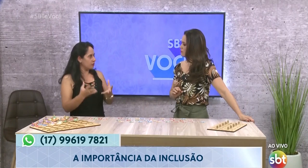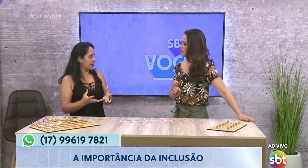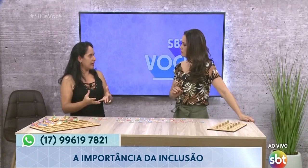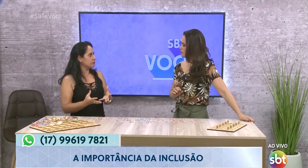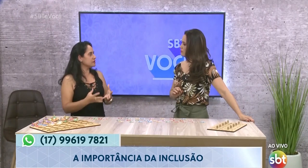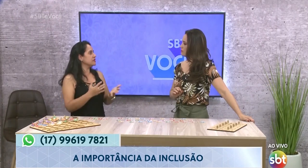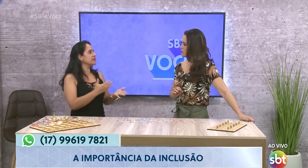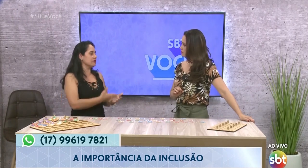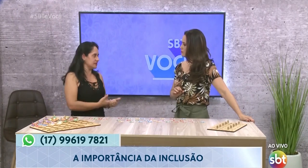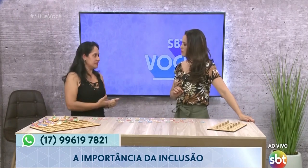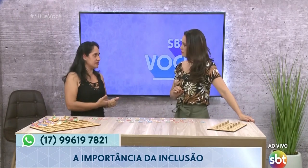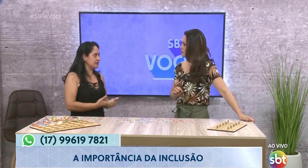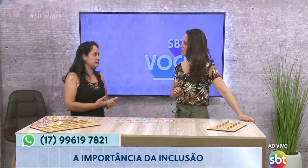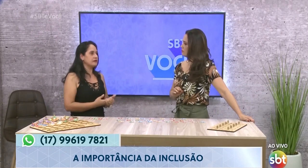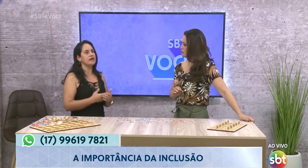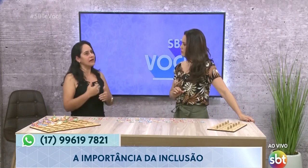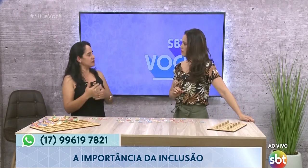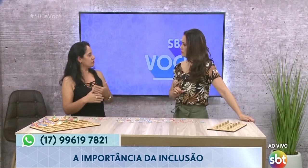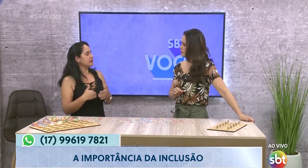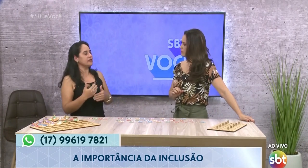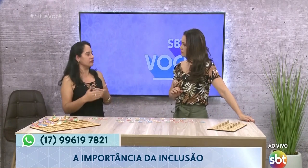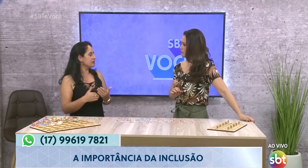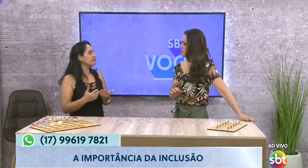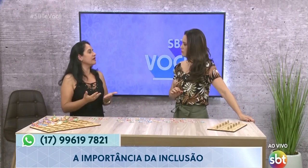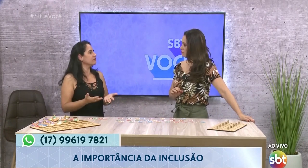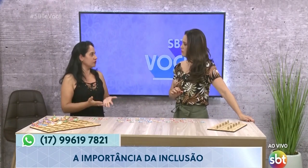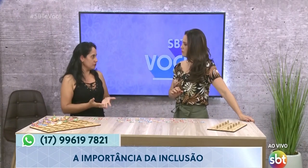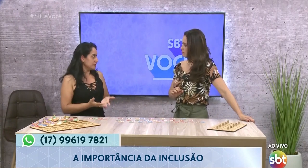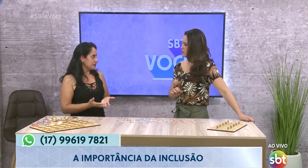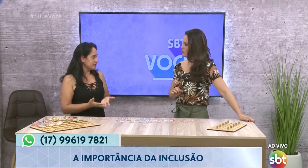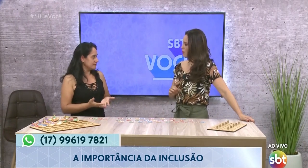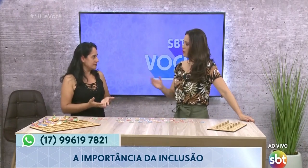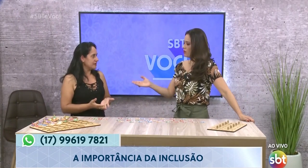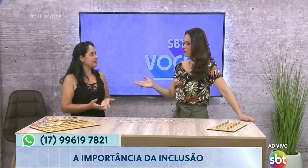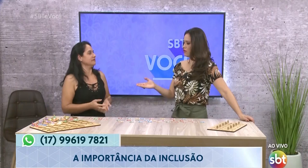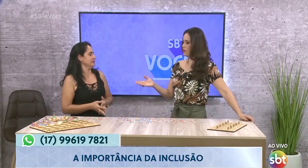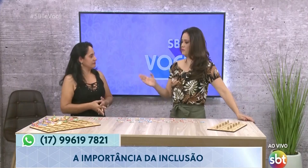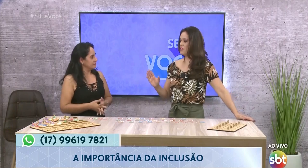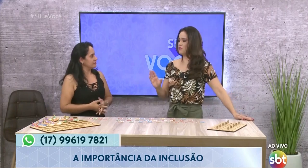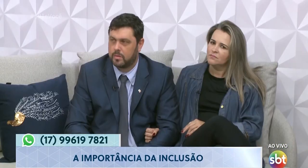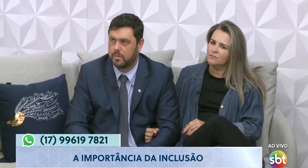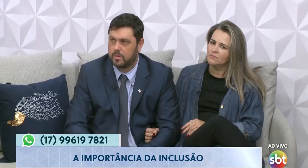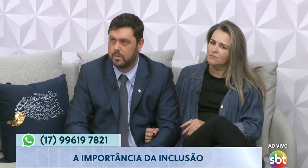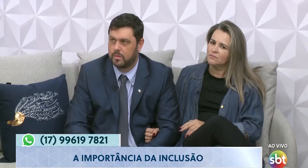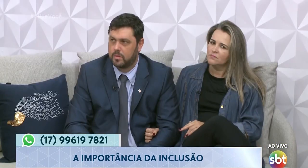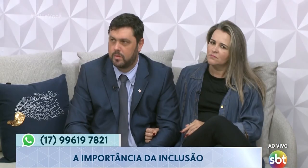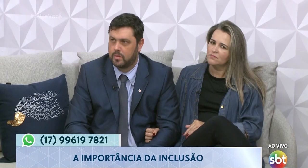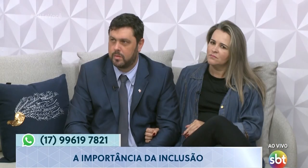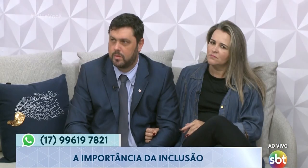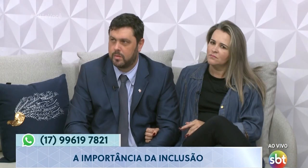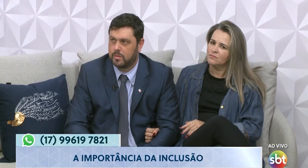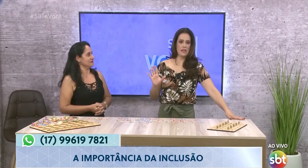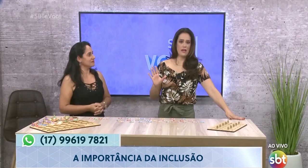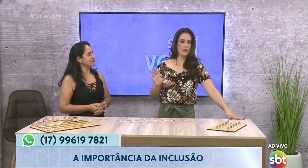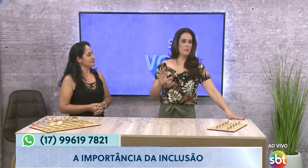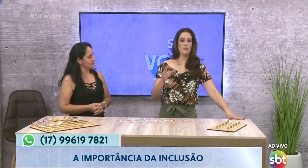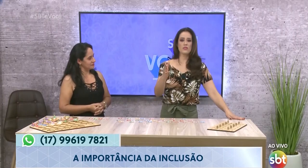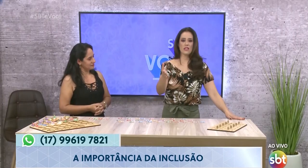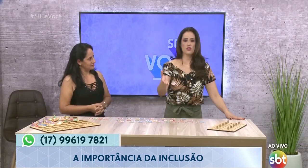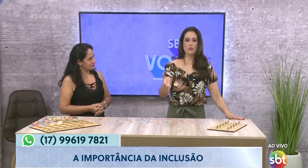vocábulos e não exercita, a sua língua não é evoluída. Porque eu vejo as palavras, as letras, né, eu lembro da música da